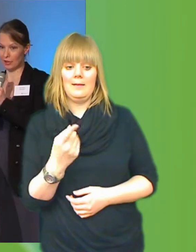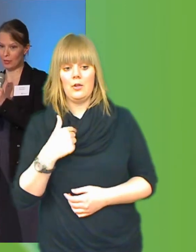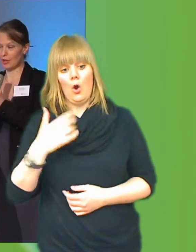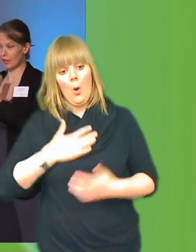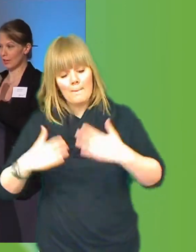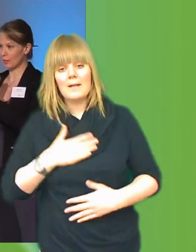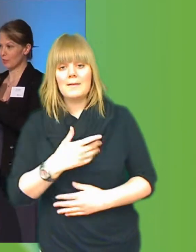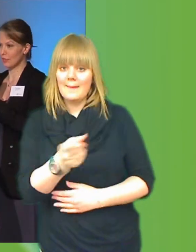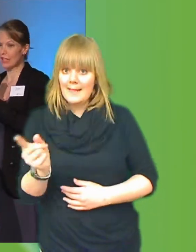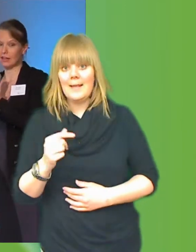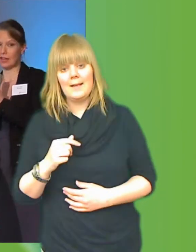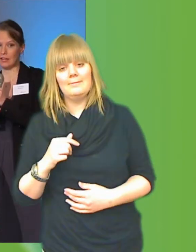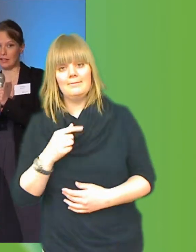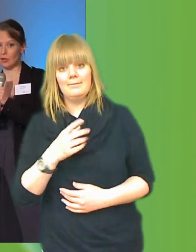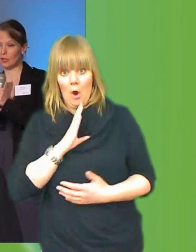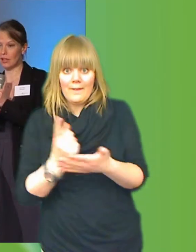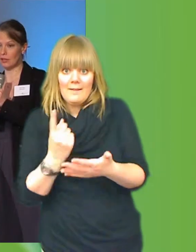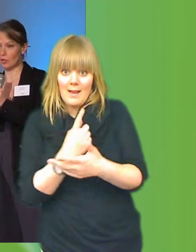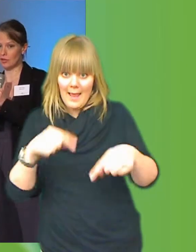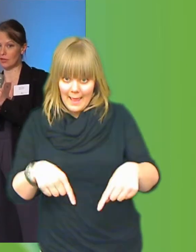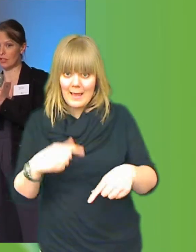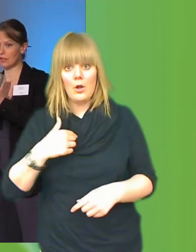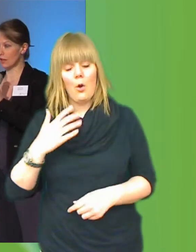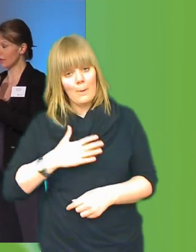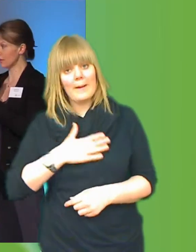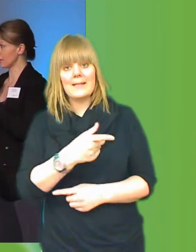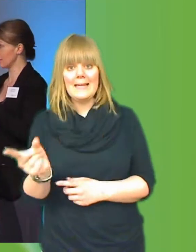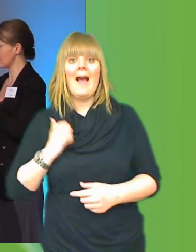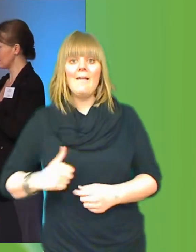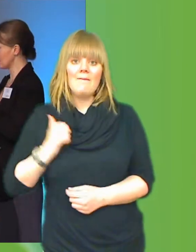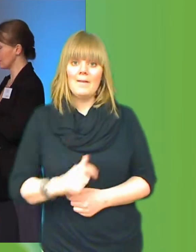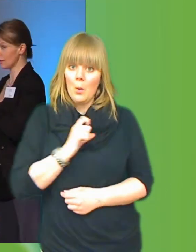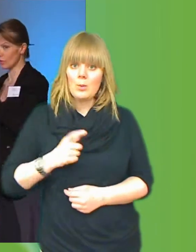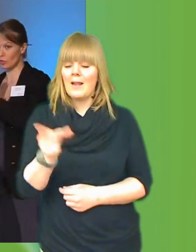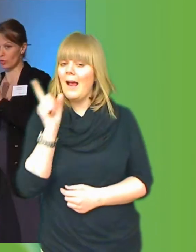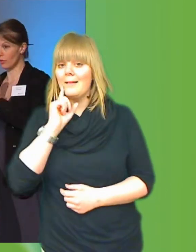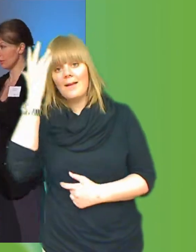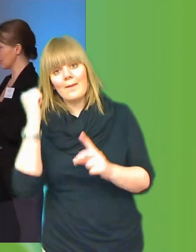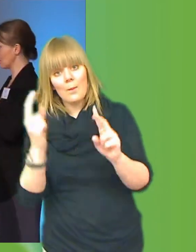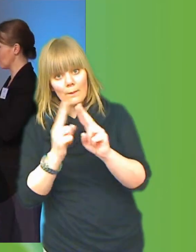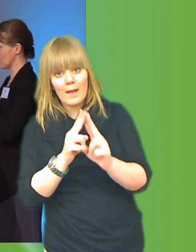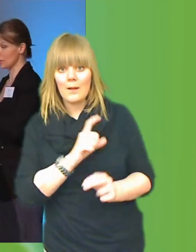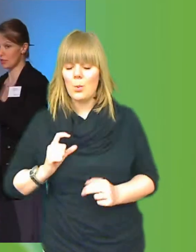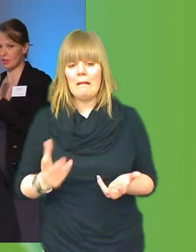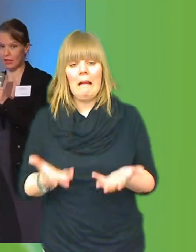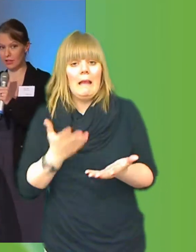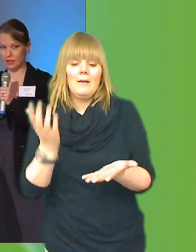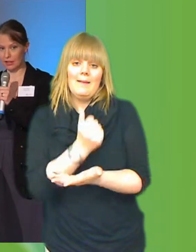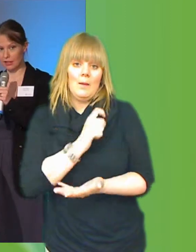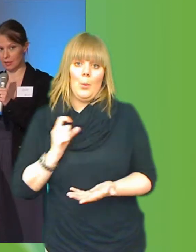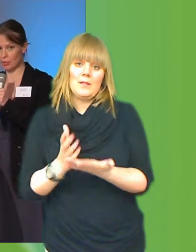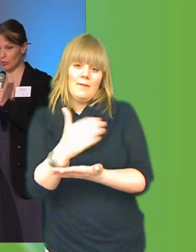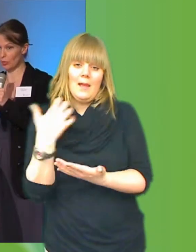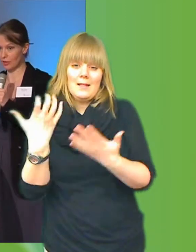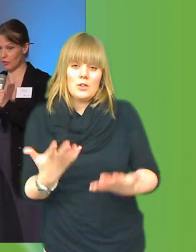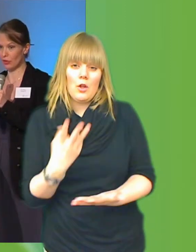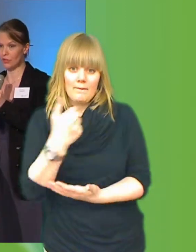nu. Ni kan alltid kontakta oss. Väldigt lätt. Det är väldigt lätt att hitta oss både via riksdagens webbsida. Annars kan